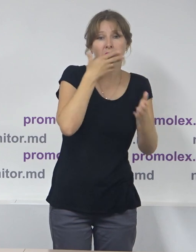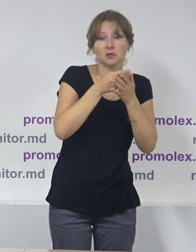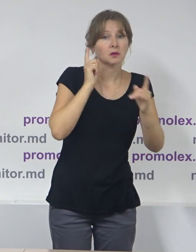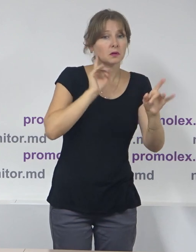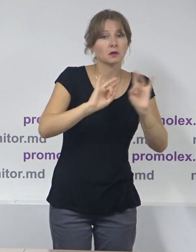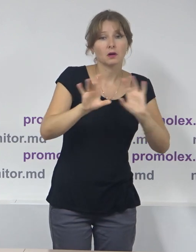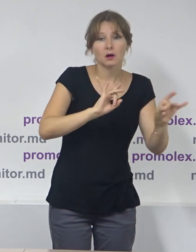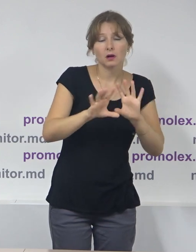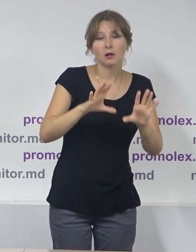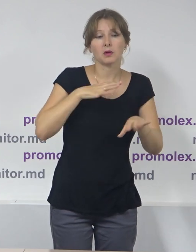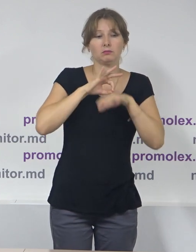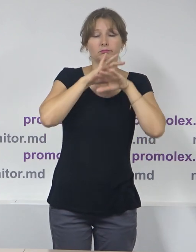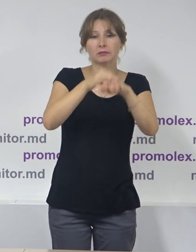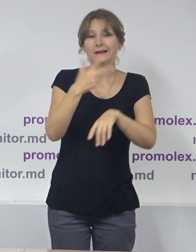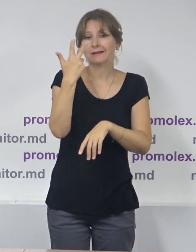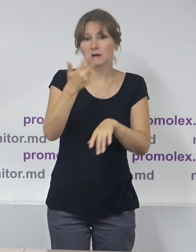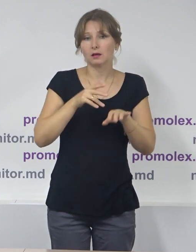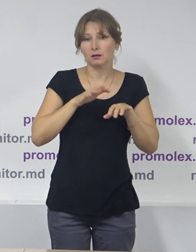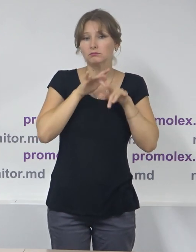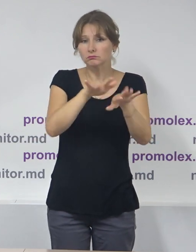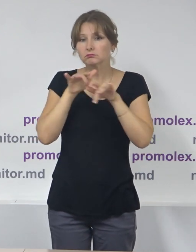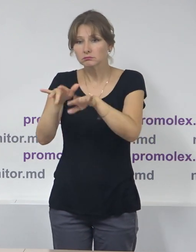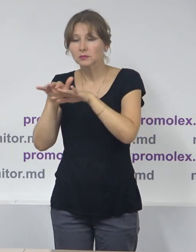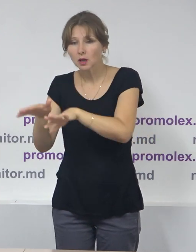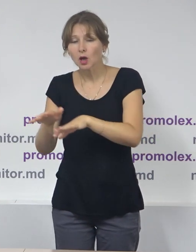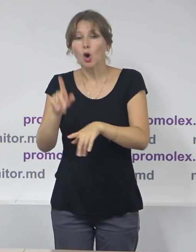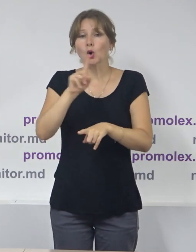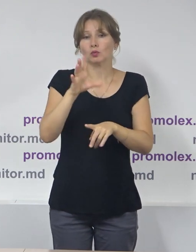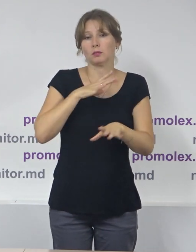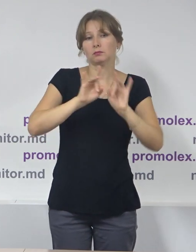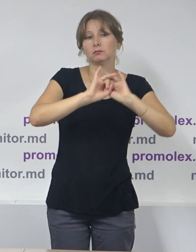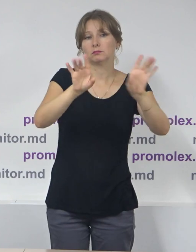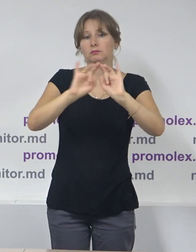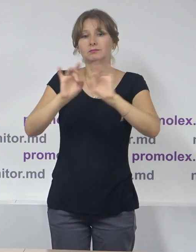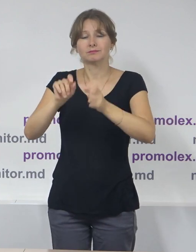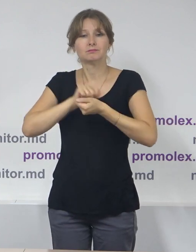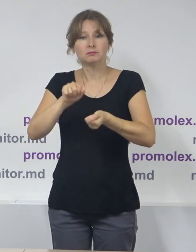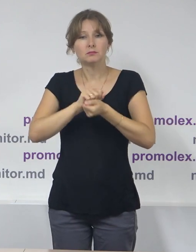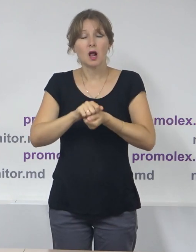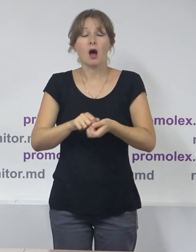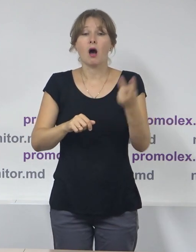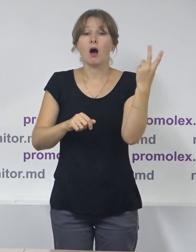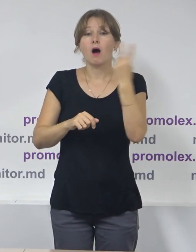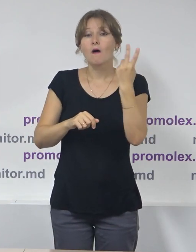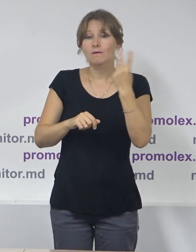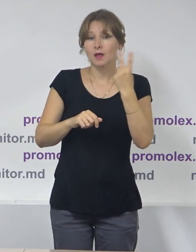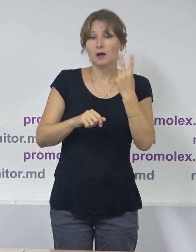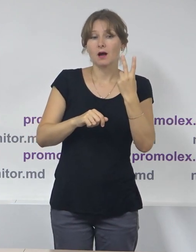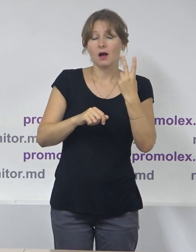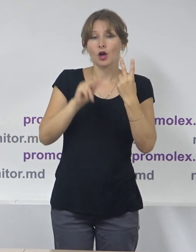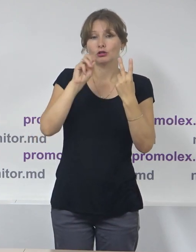trei activități care prevideau inclusiv tipărirea unui buletin informativ. Ediția numărul 2 a acestui buletin